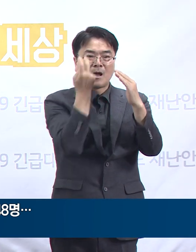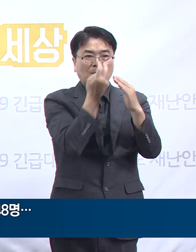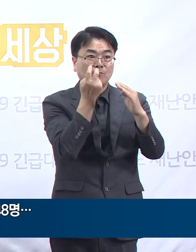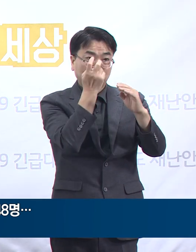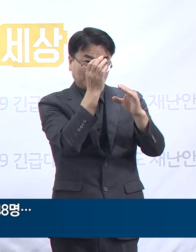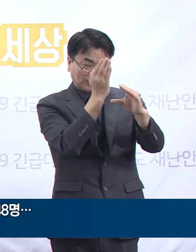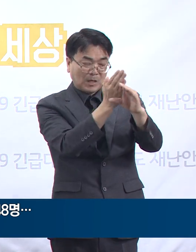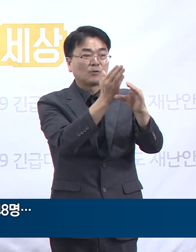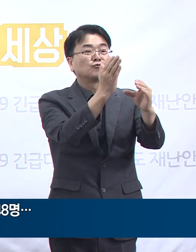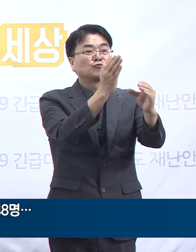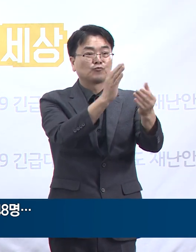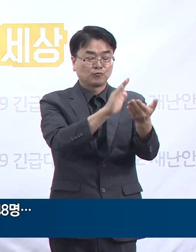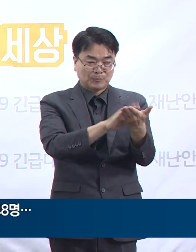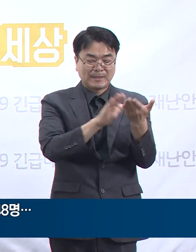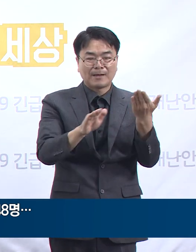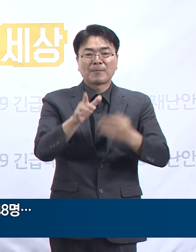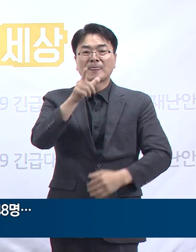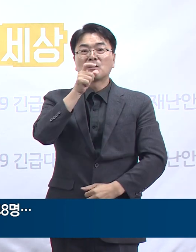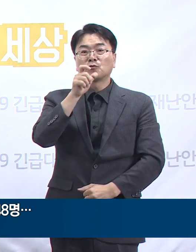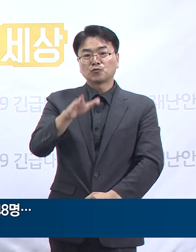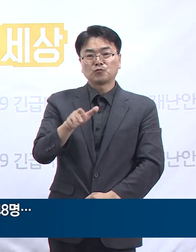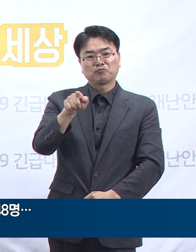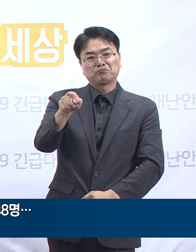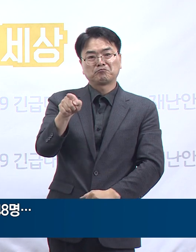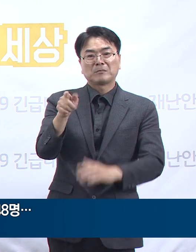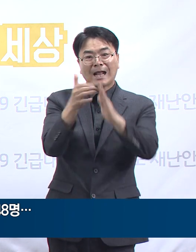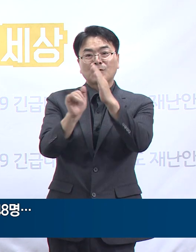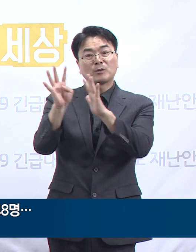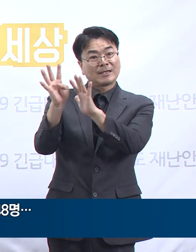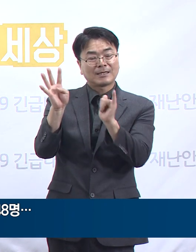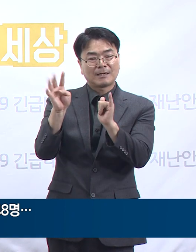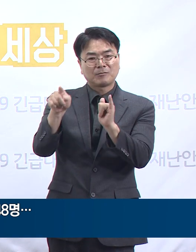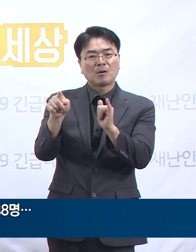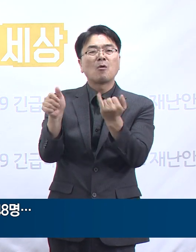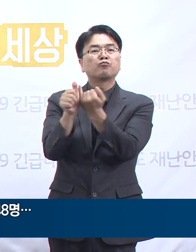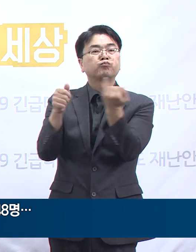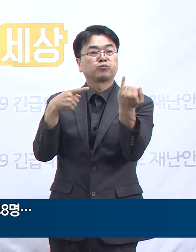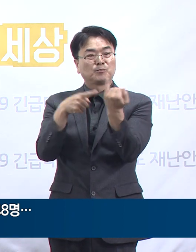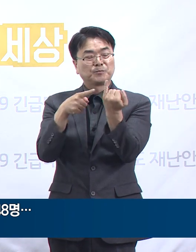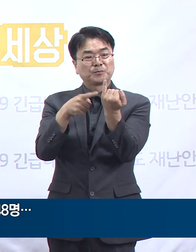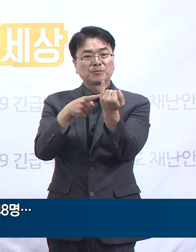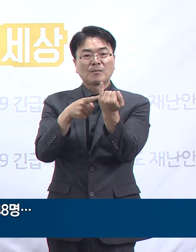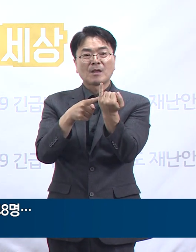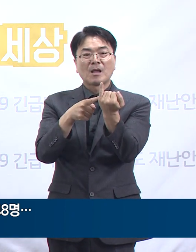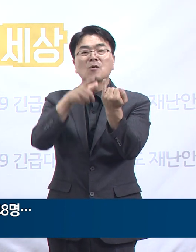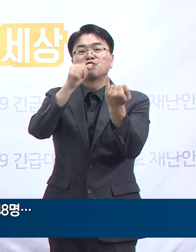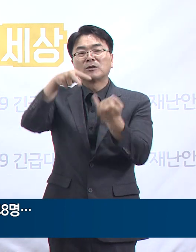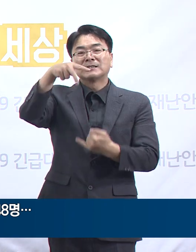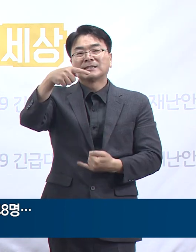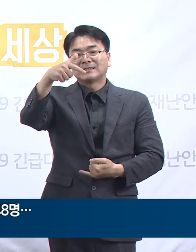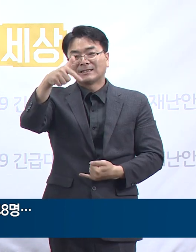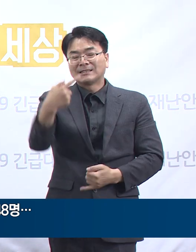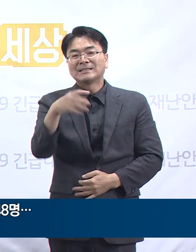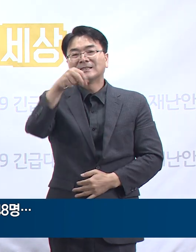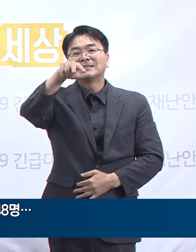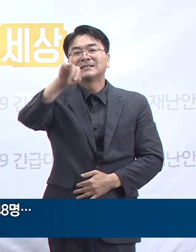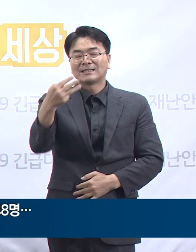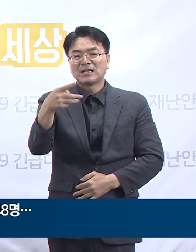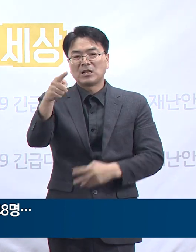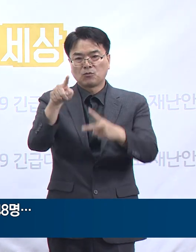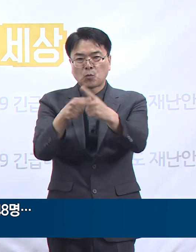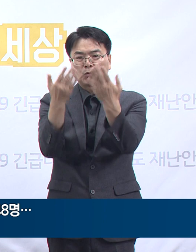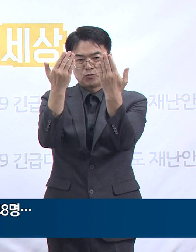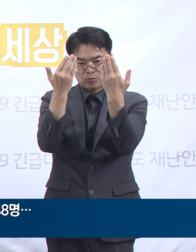수원 일가족 4명이 확진 판정을 받았는데 이 중 부인은 수원 능실초등학교 교직원이었고 8월